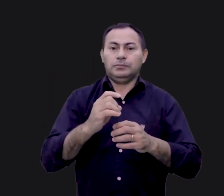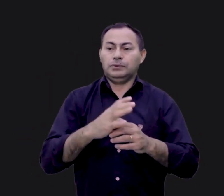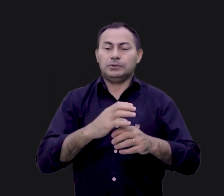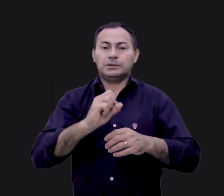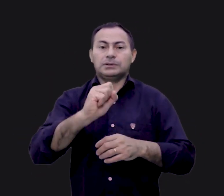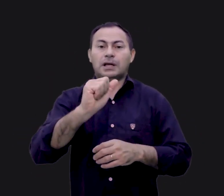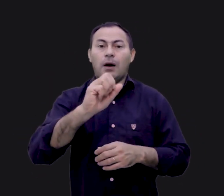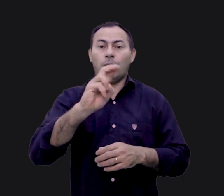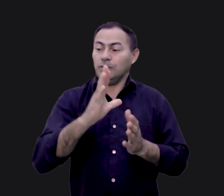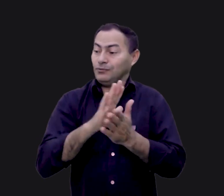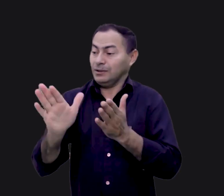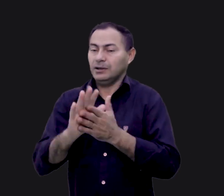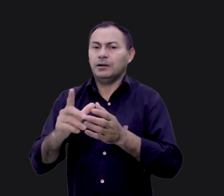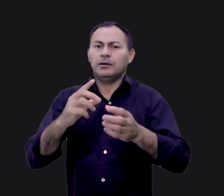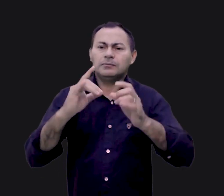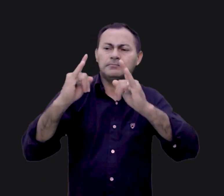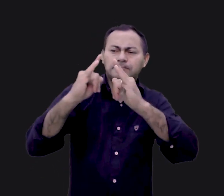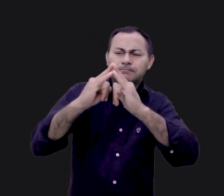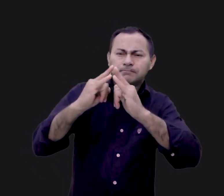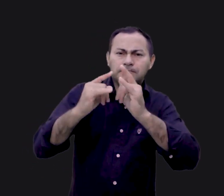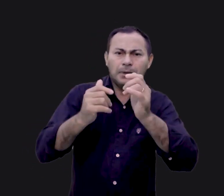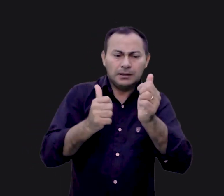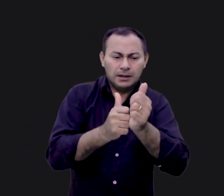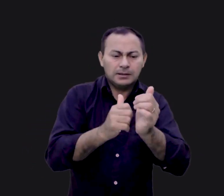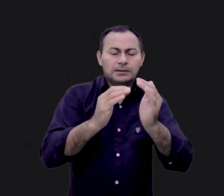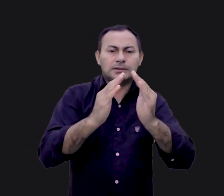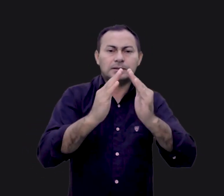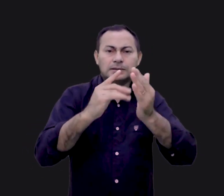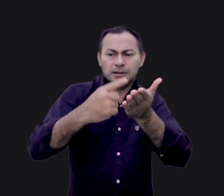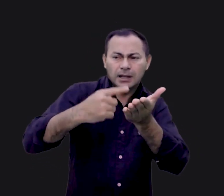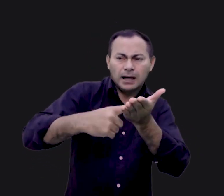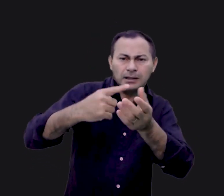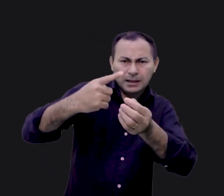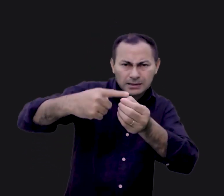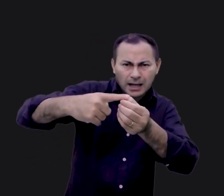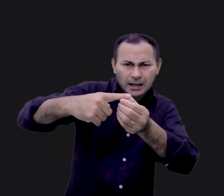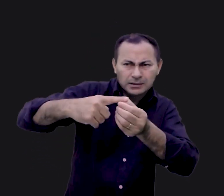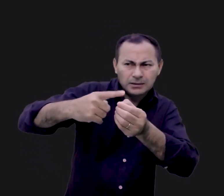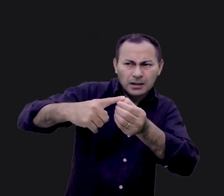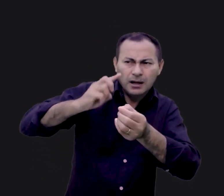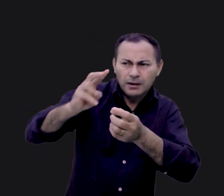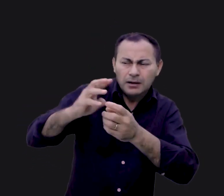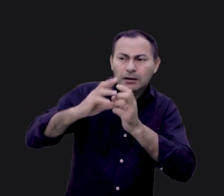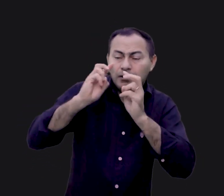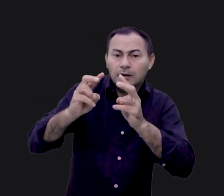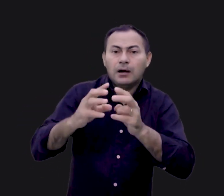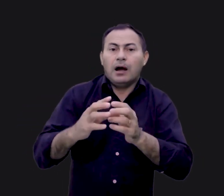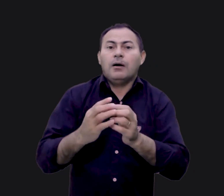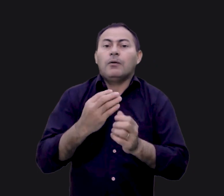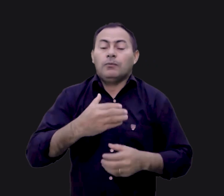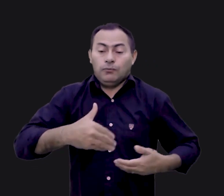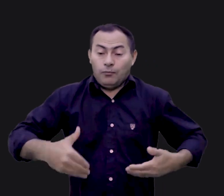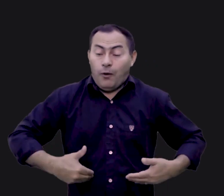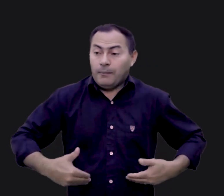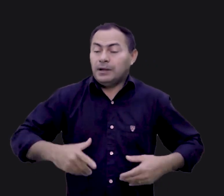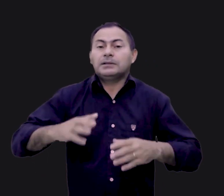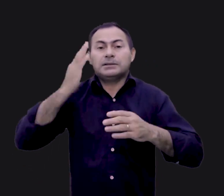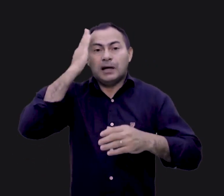ele viu um templo e uma pequena cidade. Bem, quando Davi viu o templo, lá estava a solução para a fome. Ele sabia que no templo teria